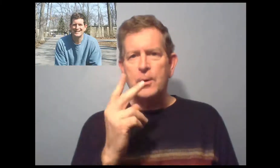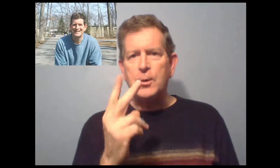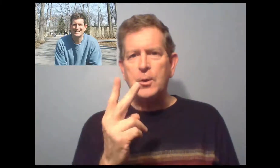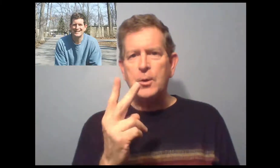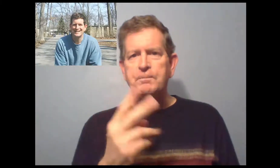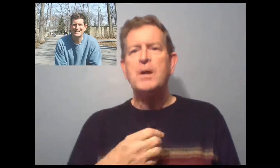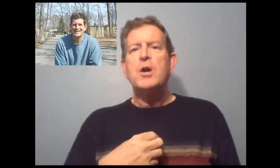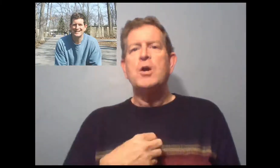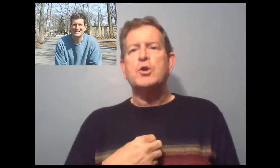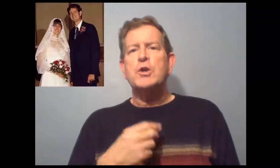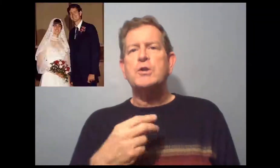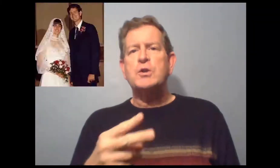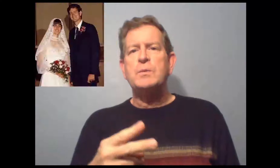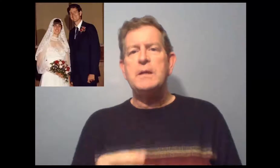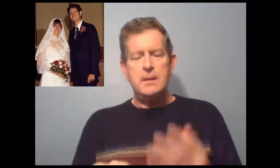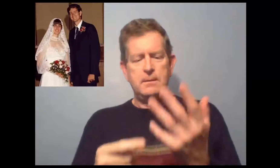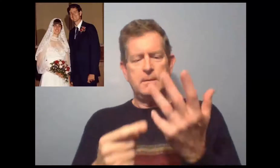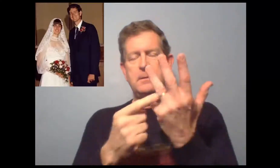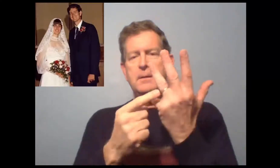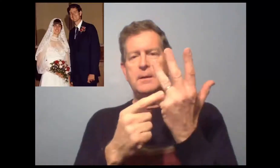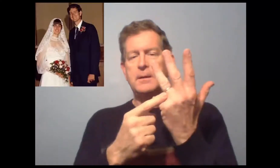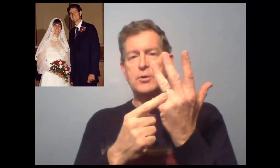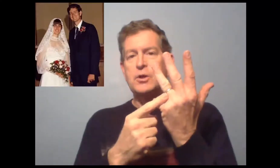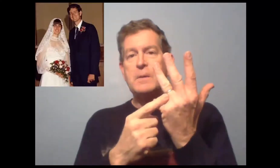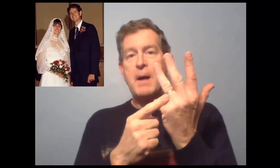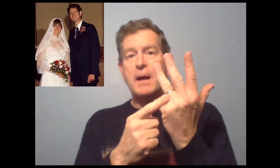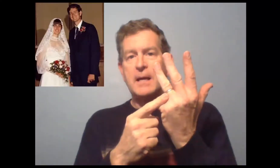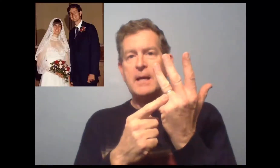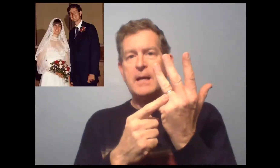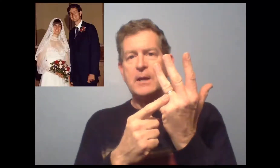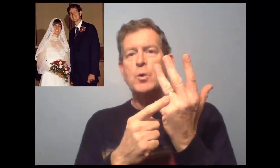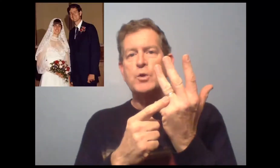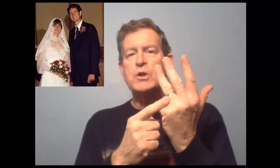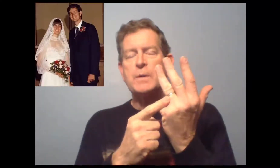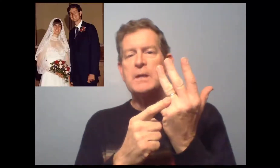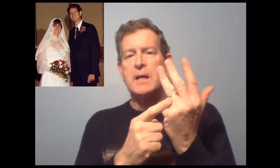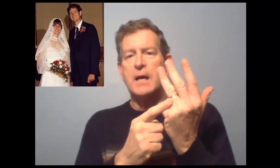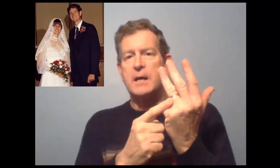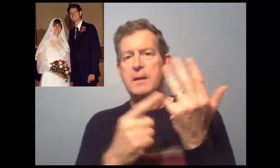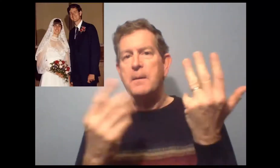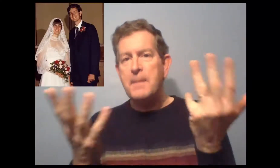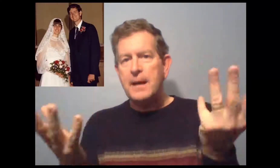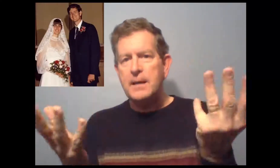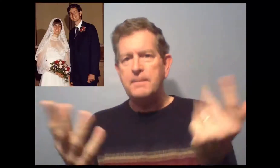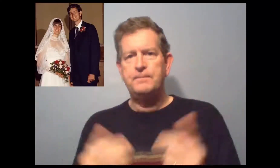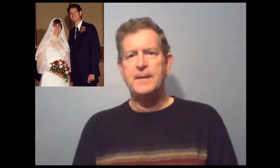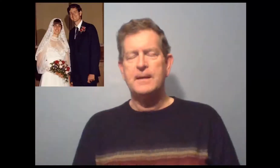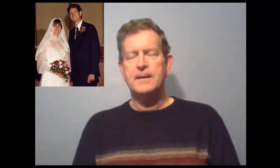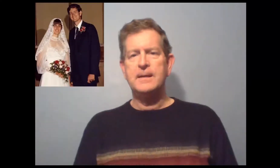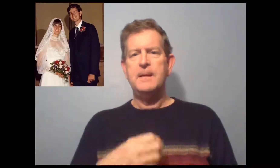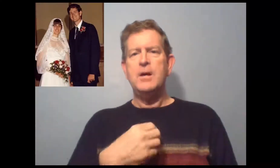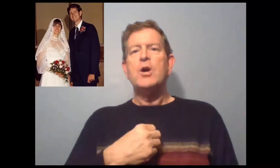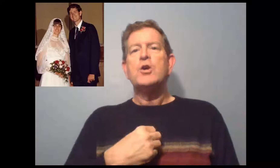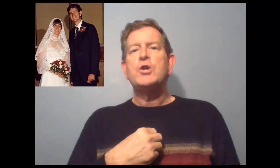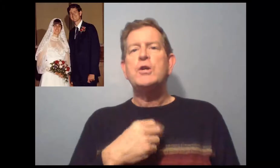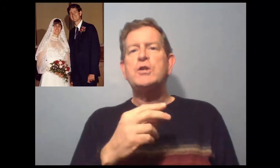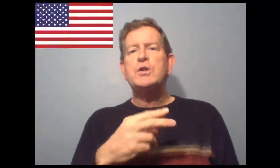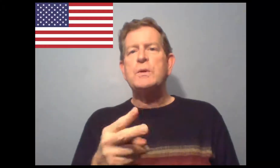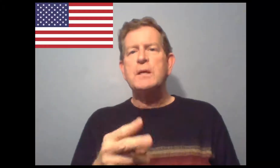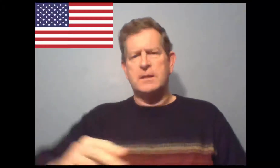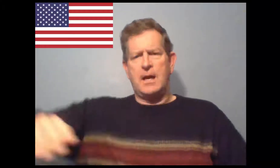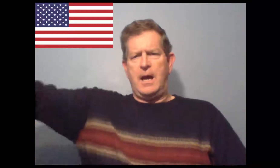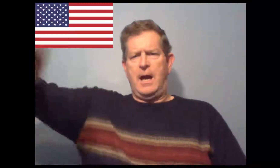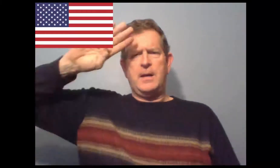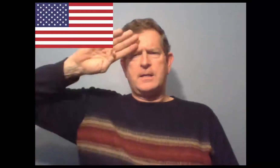Numéro 2. Je suis marié. Et donc, je suis un mari. Je